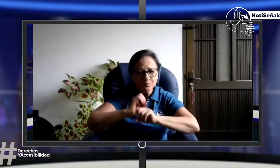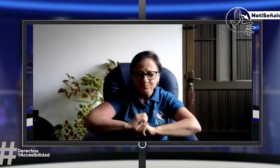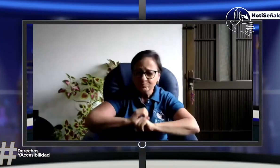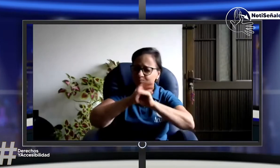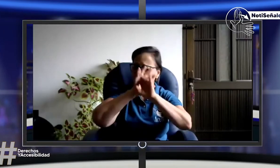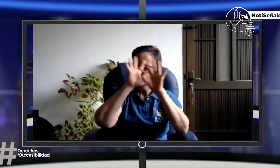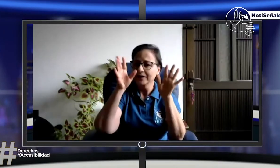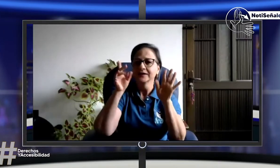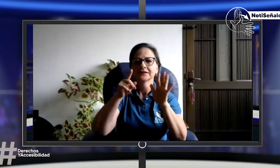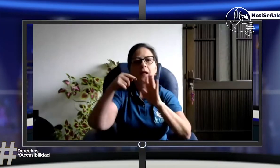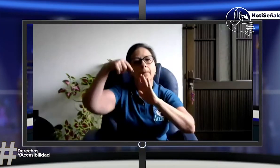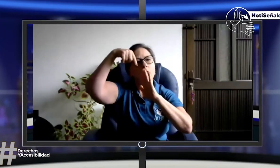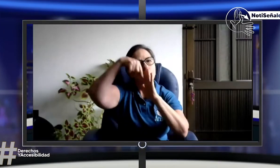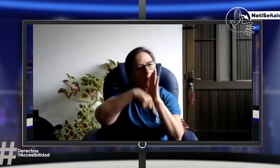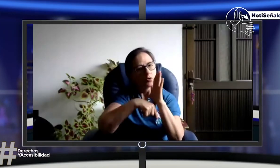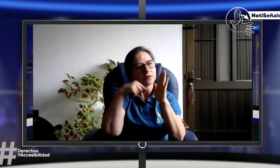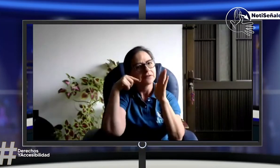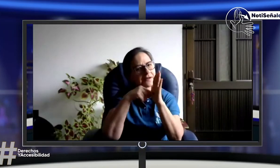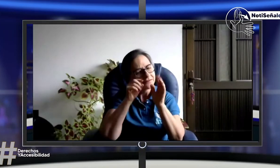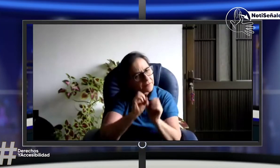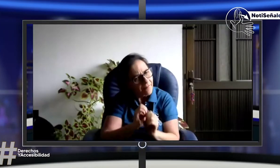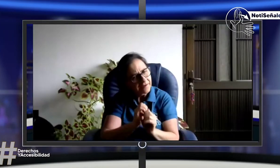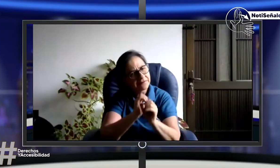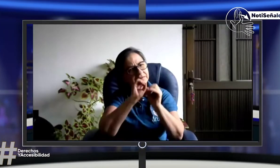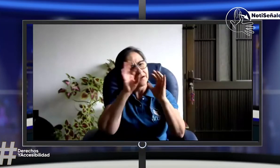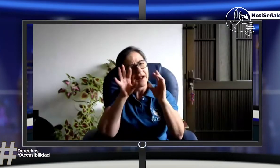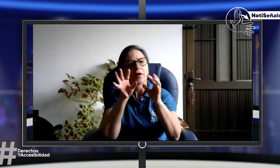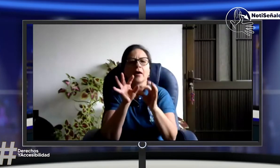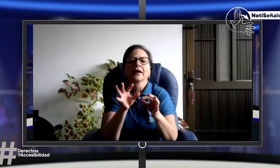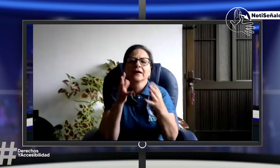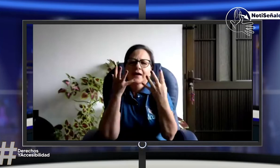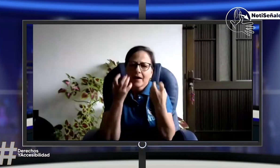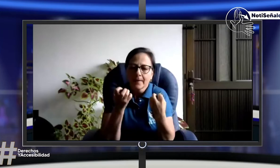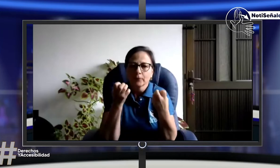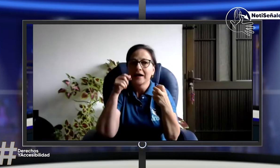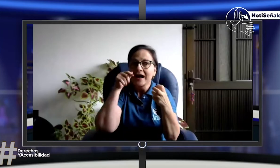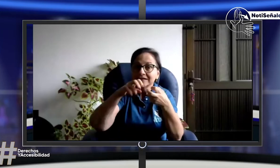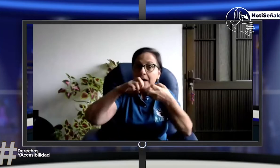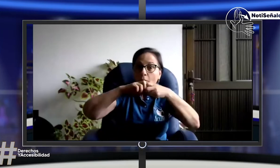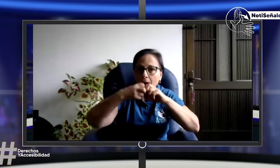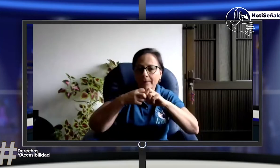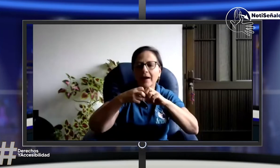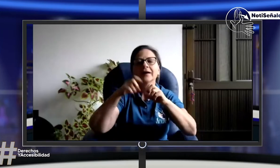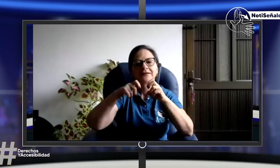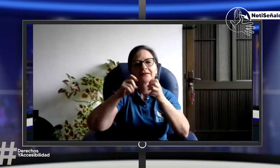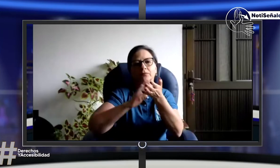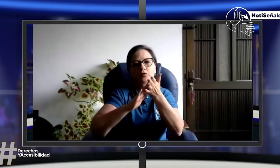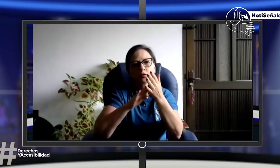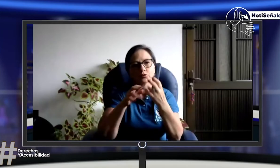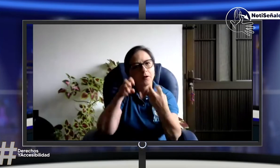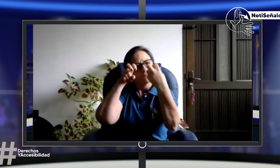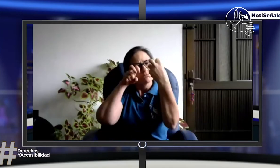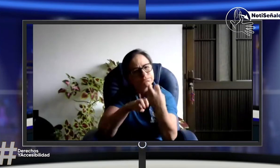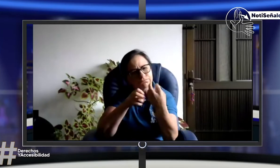y pues en el territorio nacional no hay claridad frente a este decreto y debemos profundizar al respecto. Esta problemática,